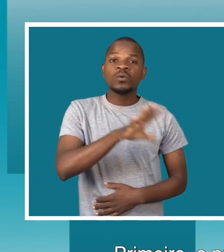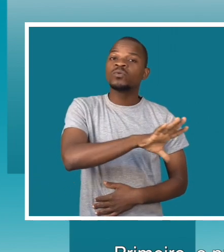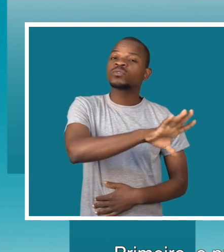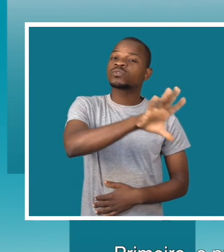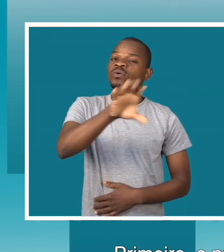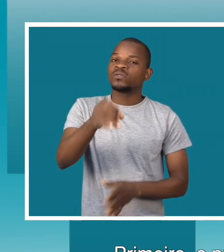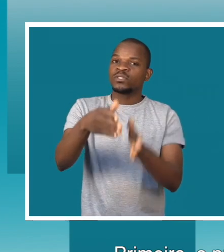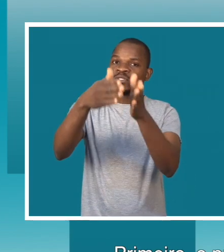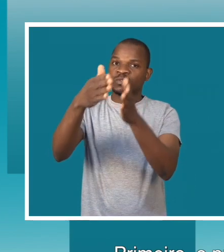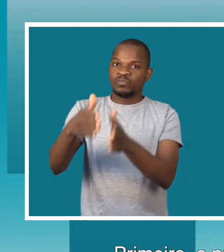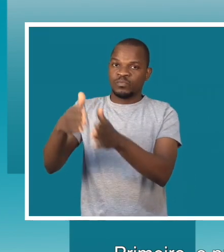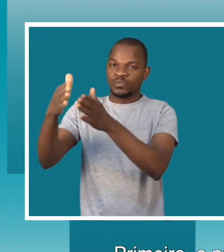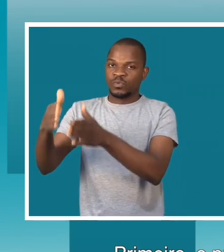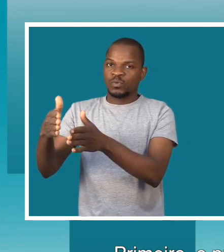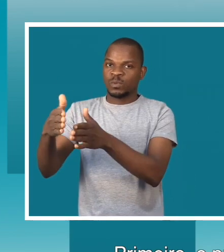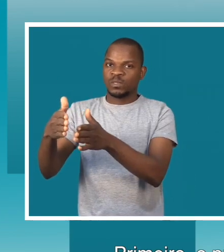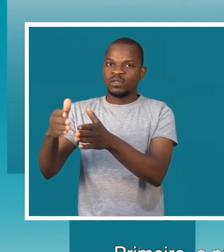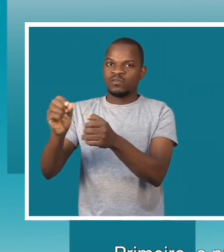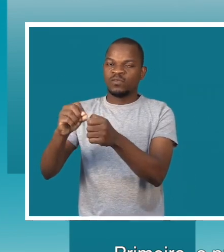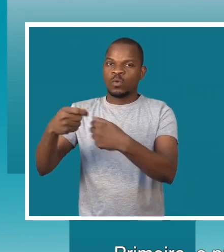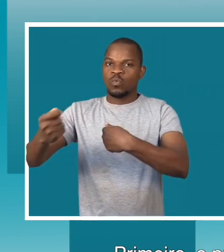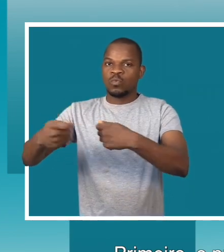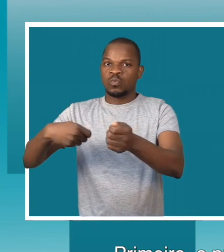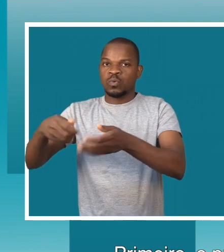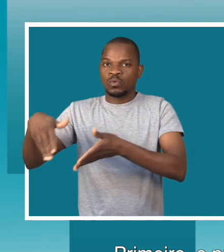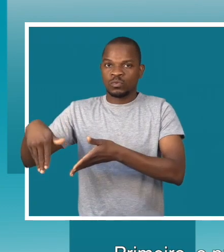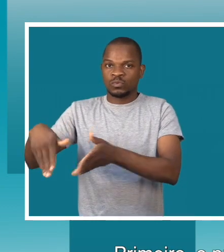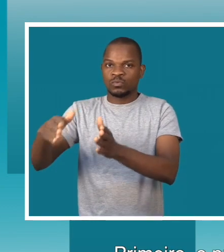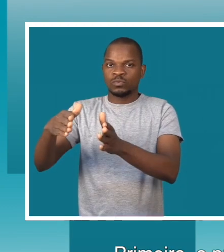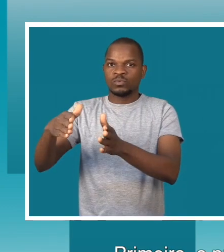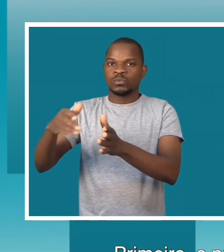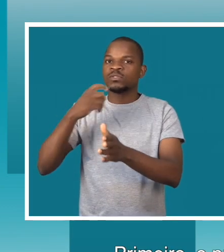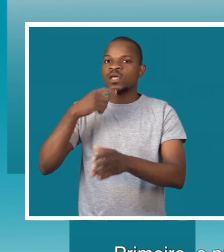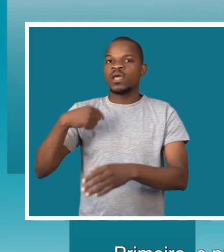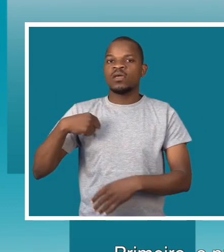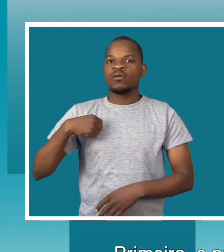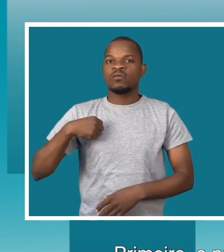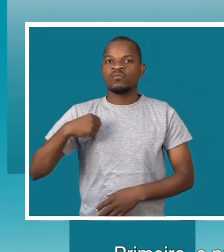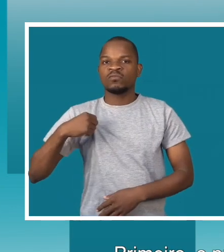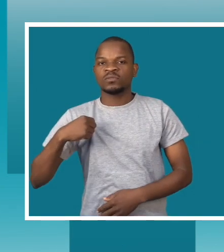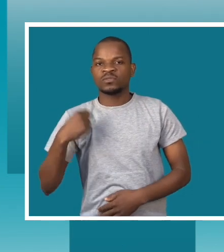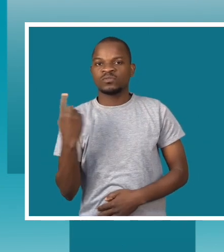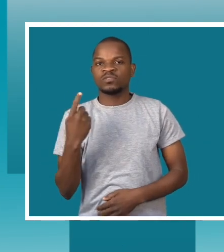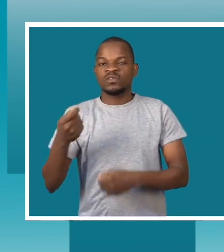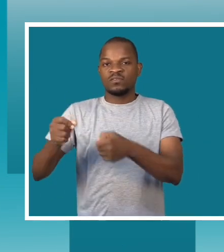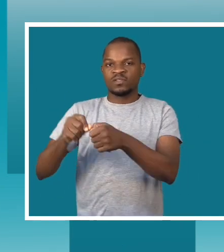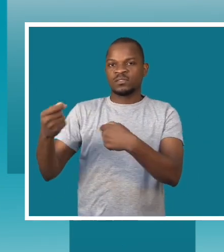se toda a população que está na rua não está querendo vender.